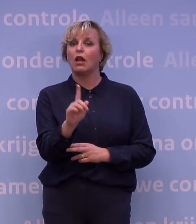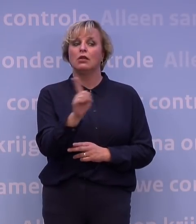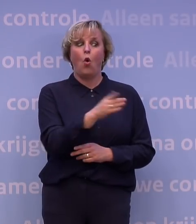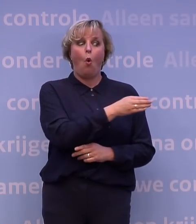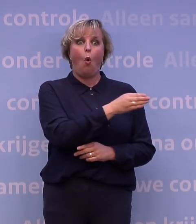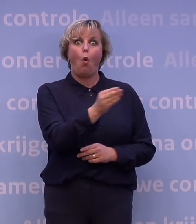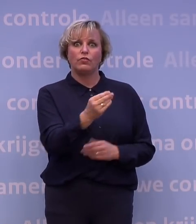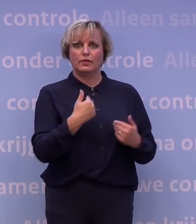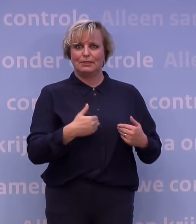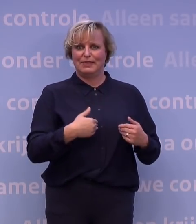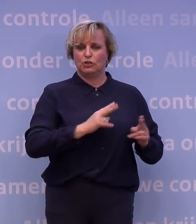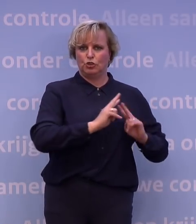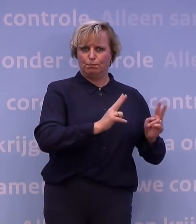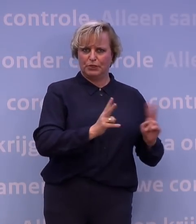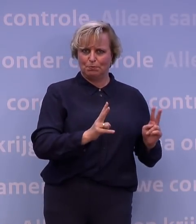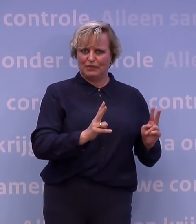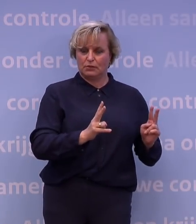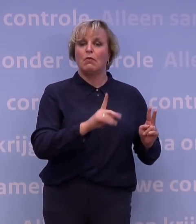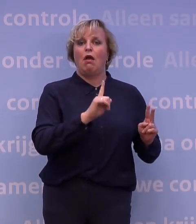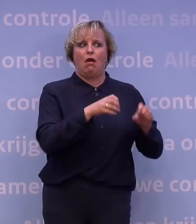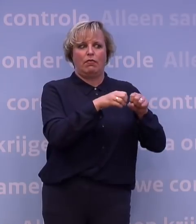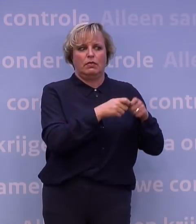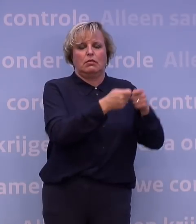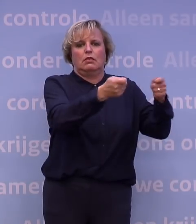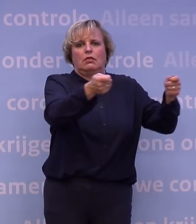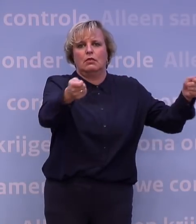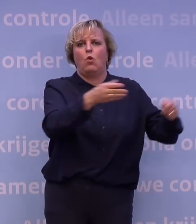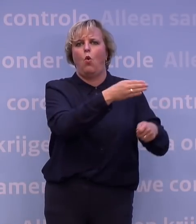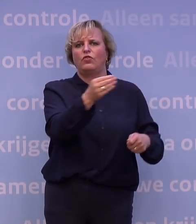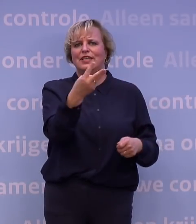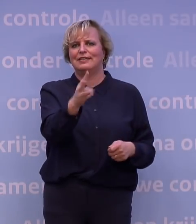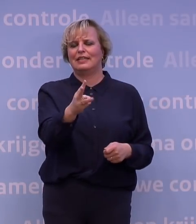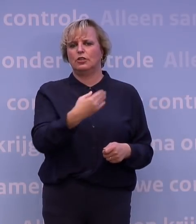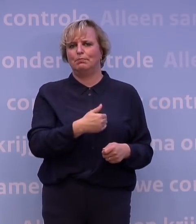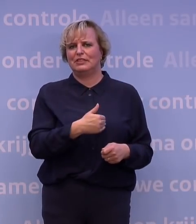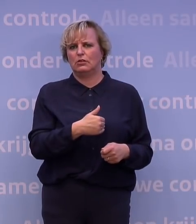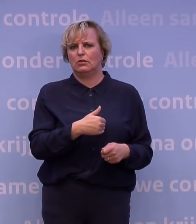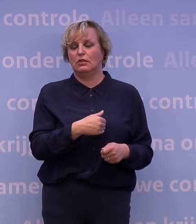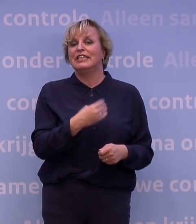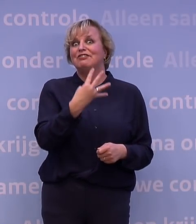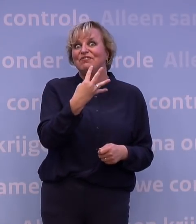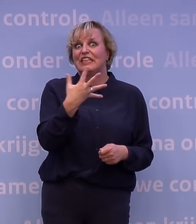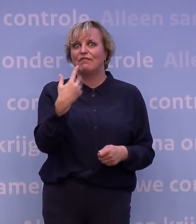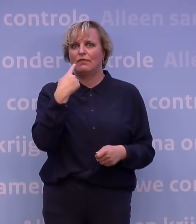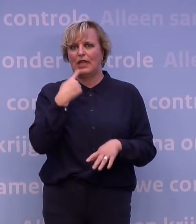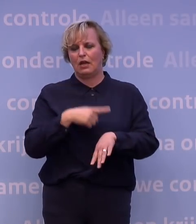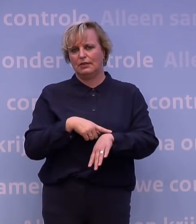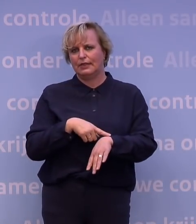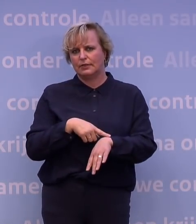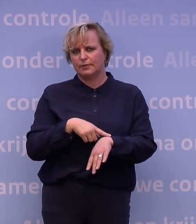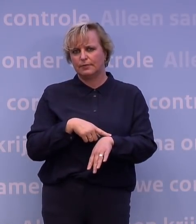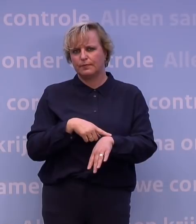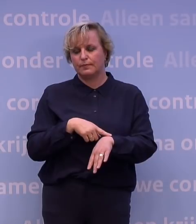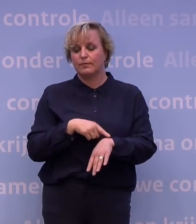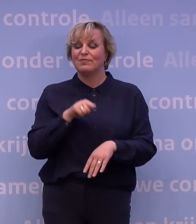besmette mensen het virus aan ongeveer 130 mensen doorgeeft. In vier of vijf dagen tijd. En